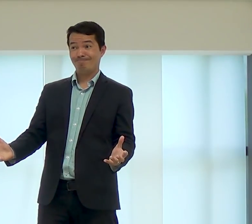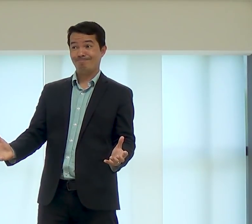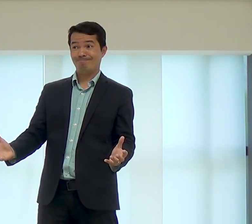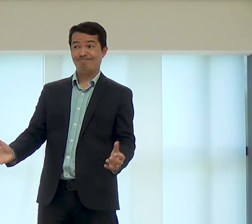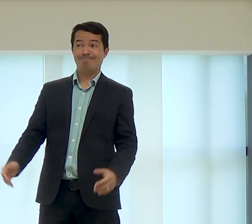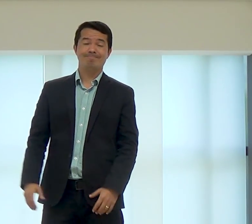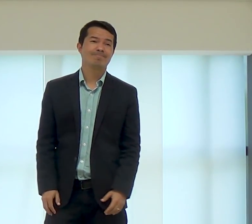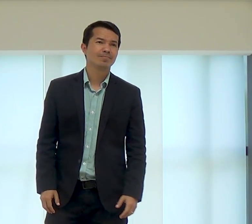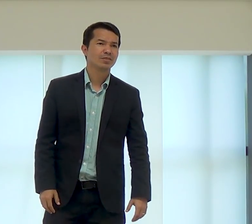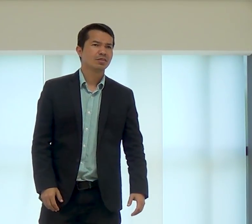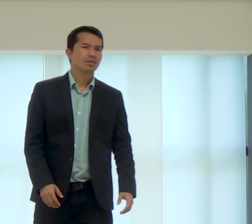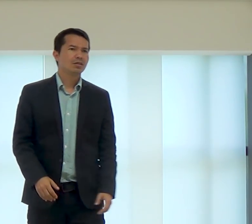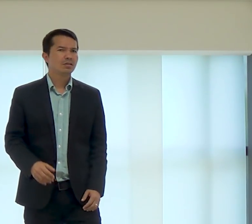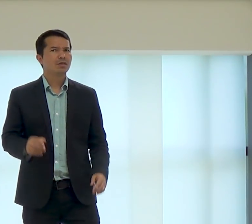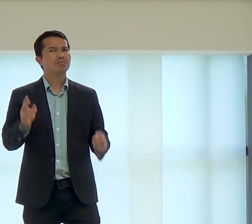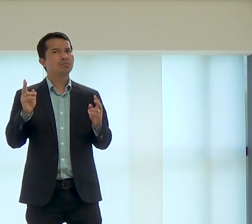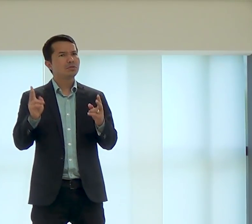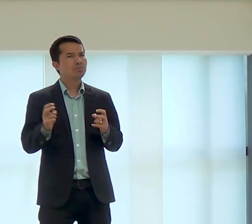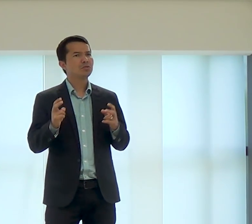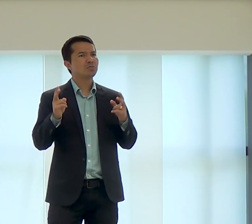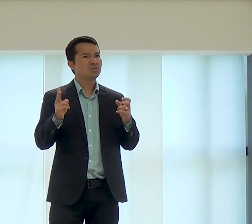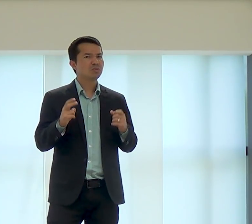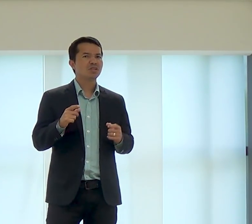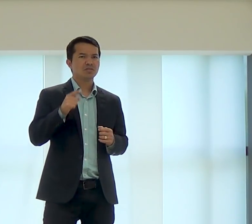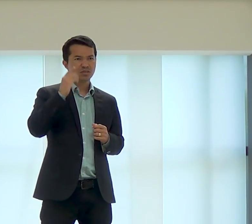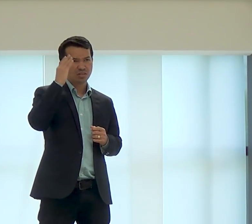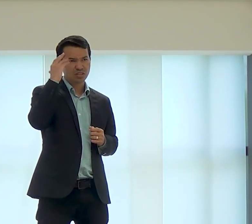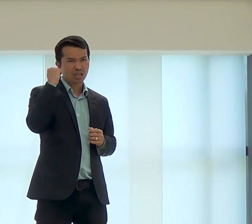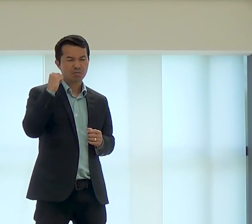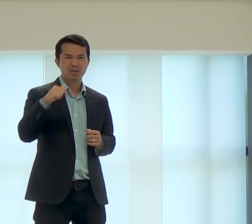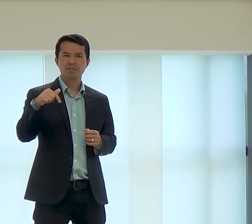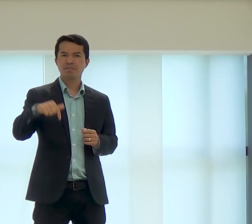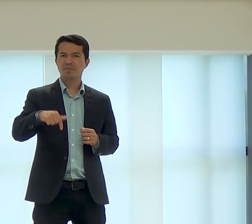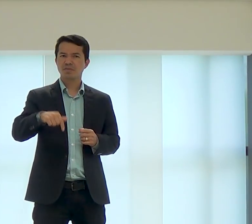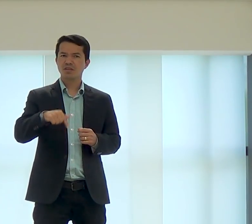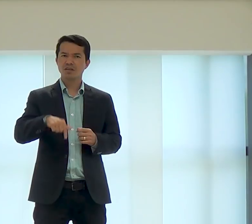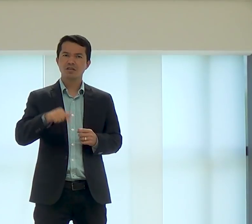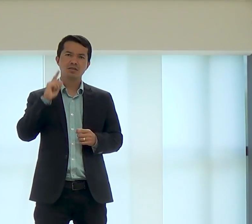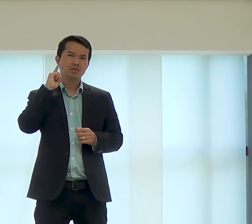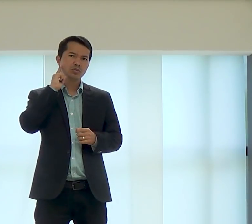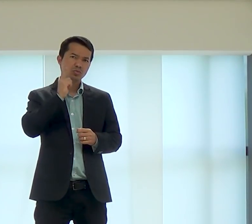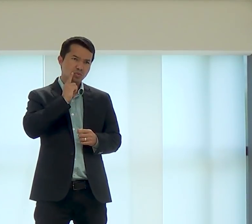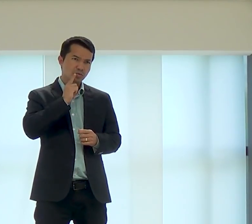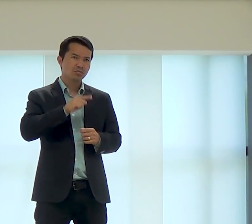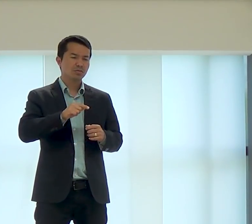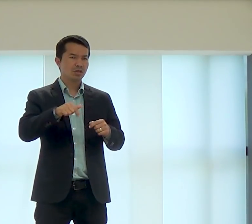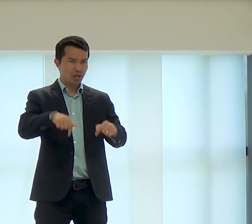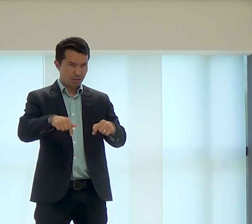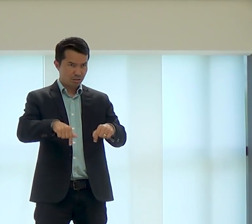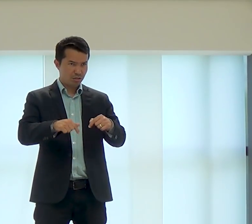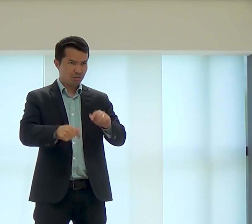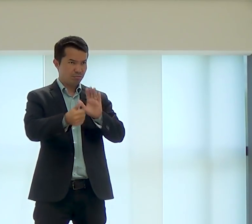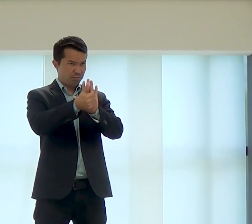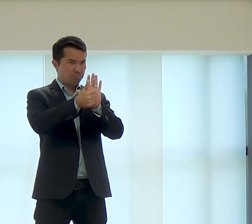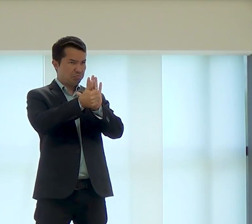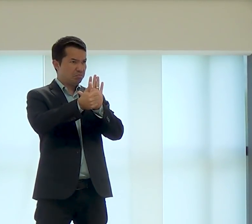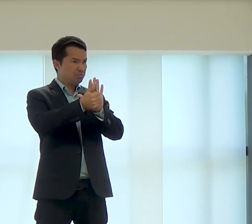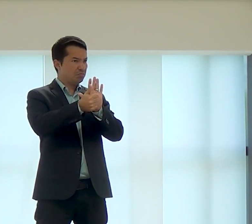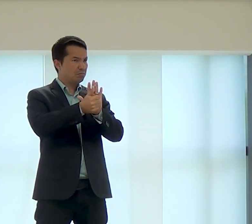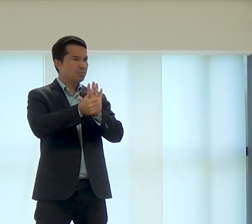é um dos motivos também, é uma das coisas que a gente precisa entender, eu lembro aqui de uma história de um